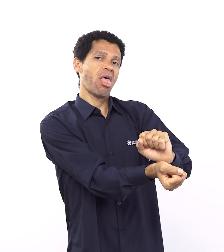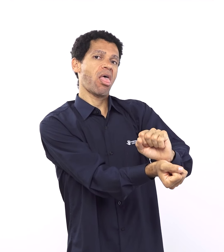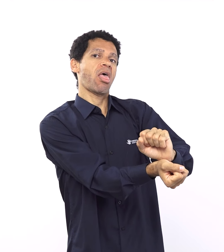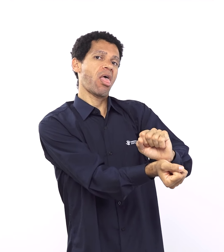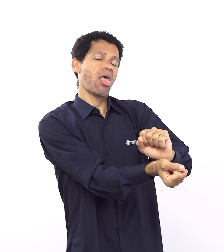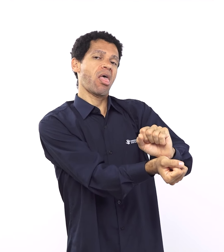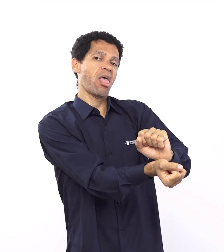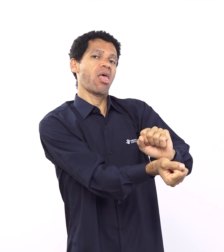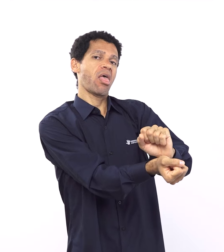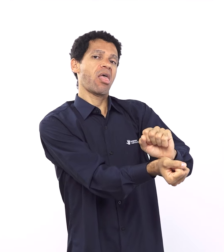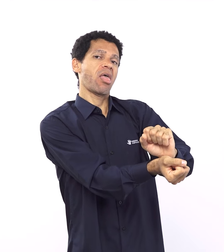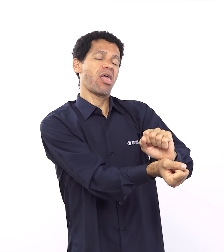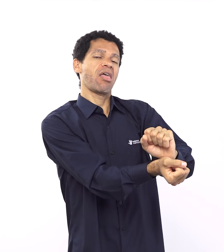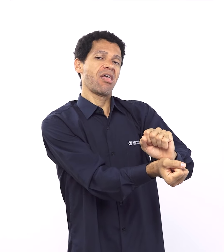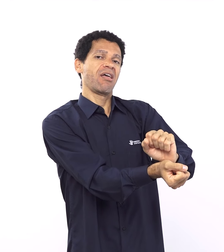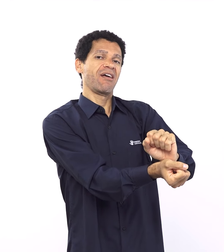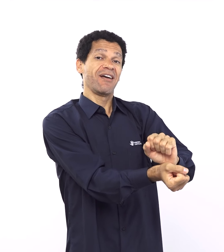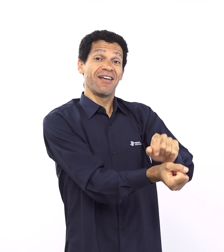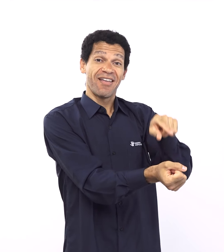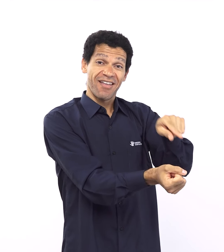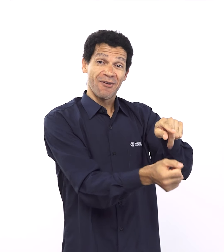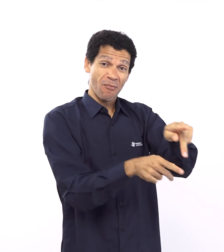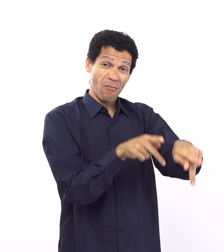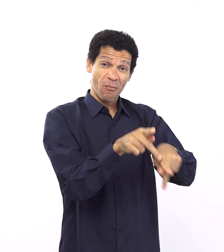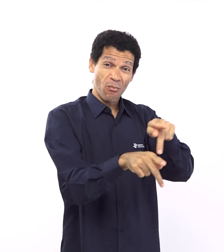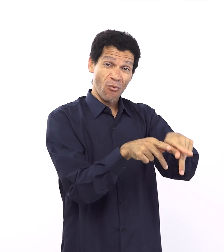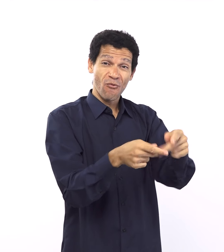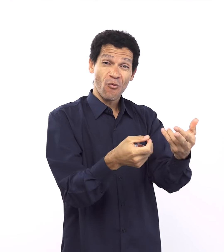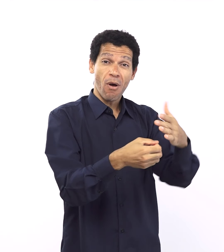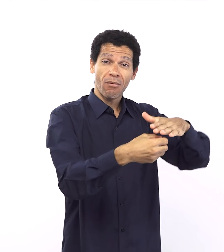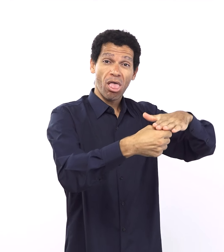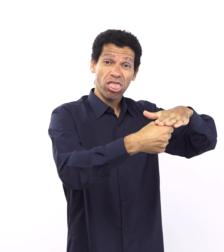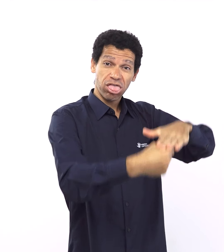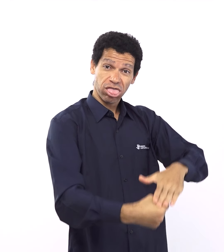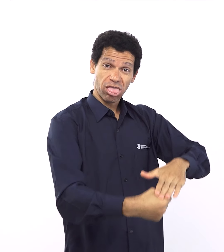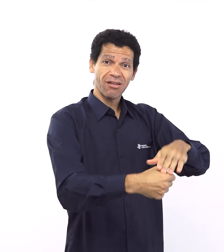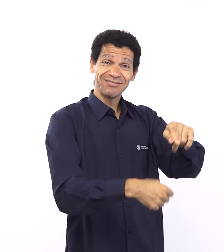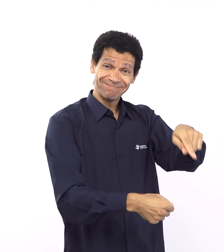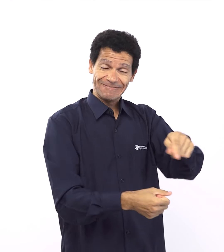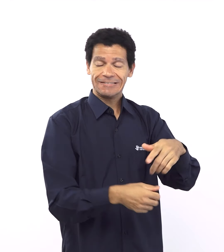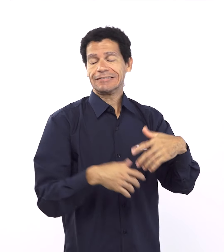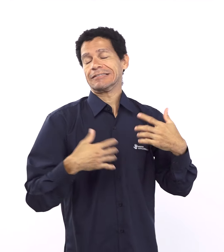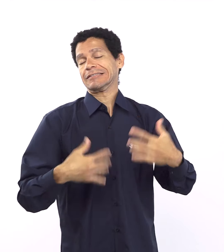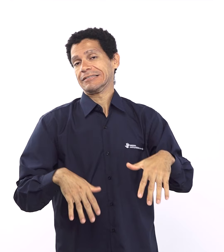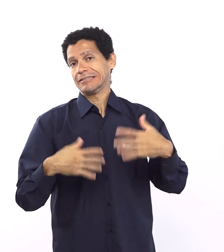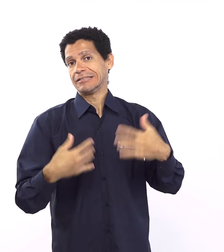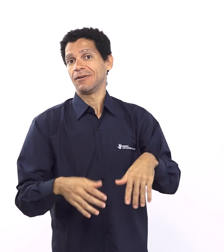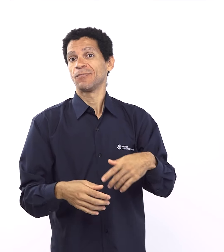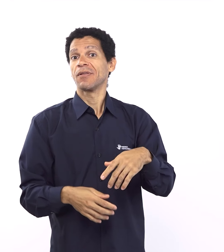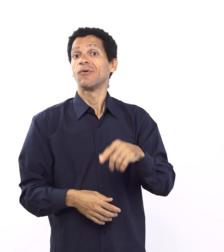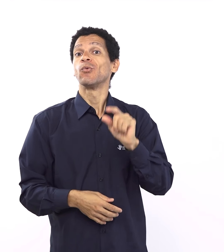Luciano mencionou para a gente com o Êxodo 6 de 1 a 8. Lá em Êxodo 6 de 1 a 8 Deus chega para Moisés e fala Moisés, eu vou